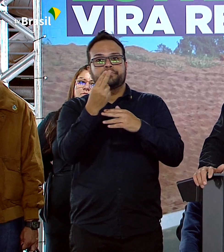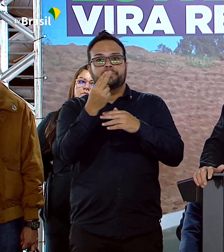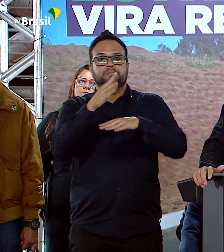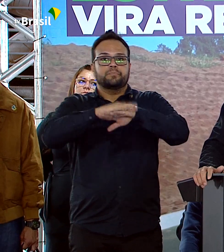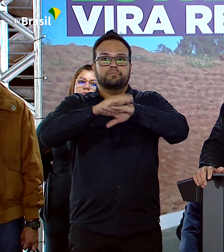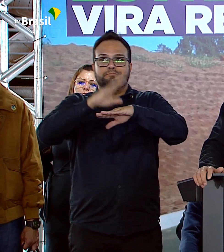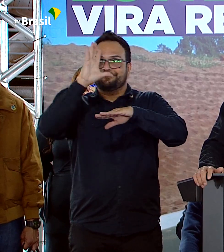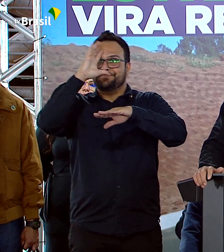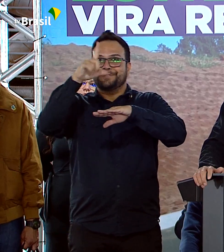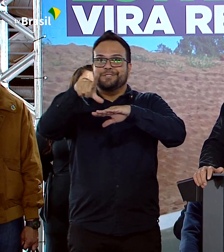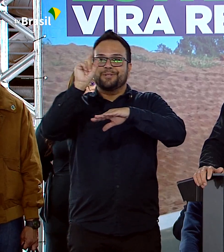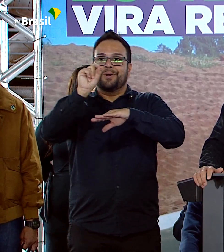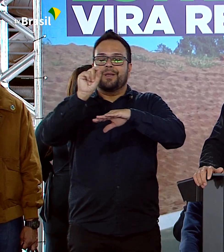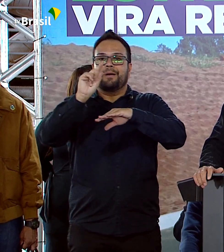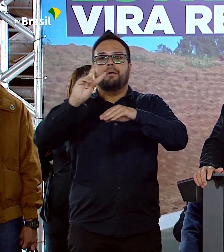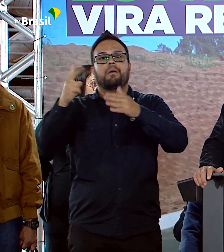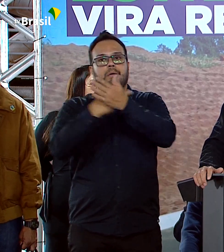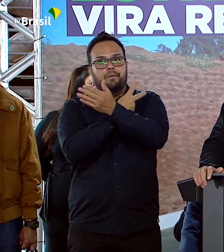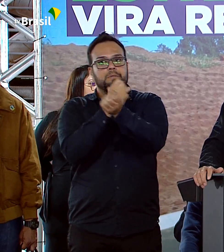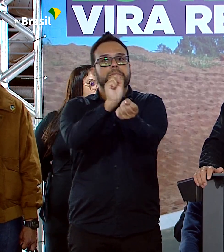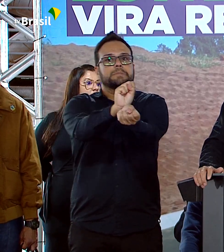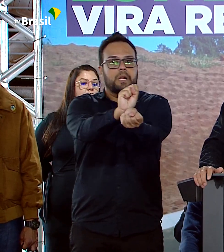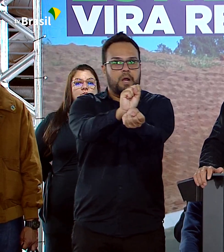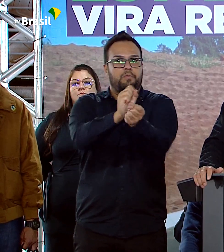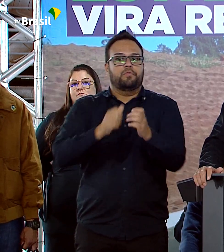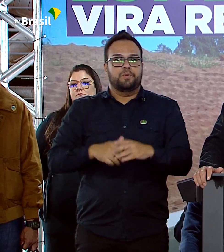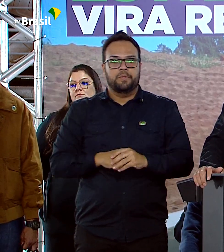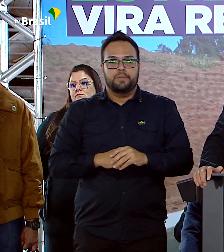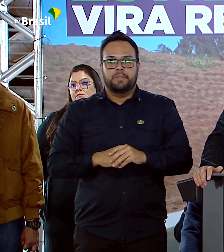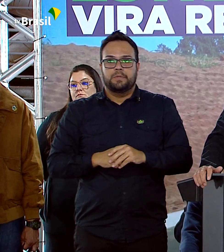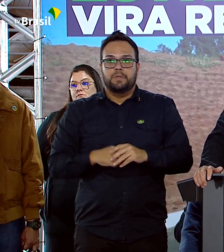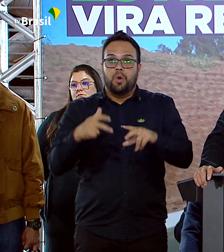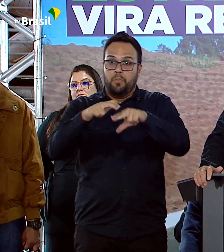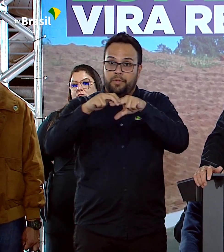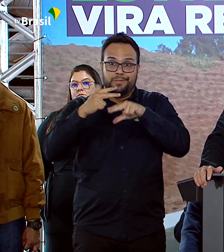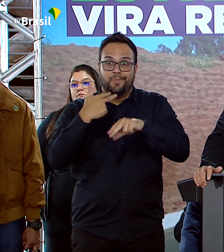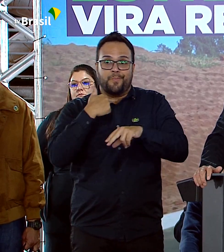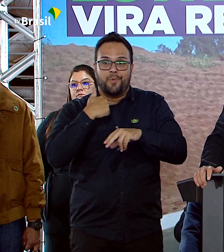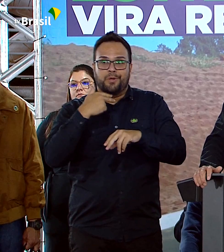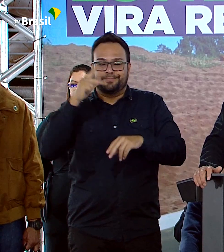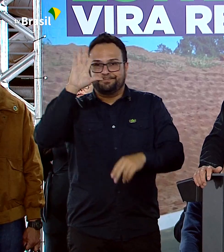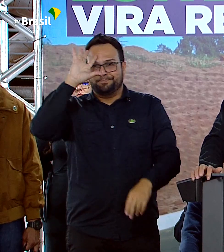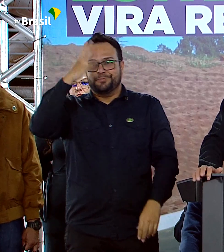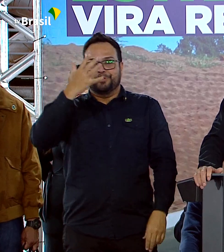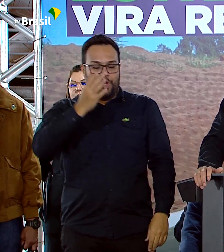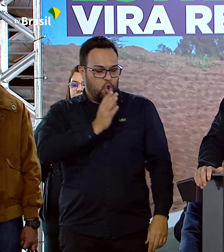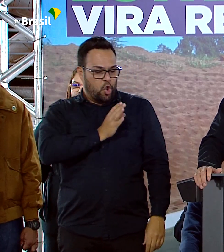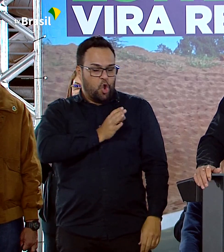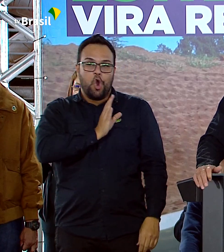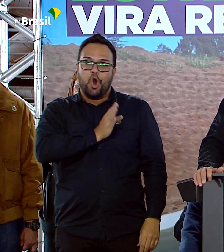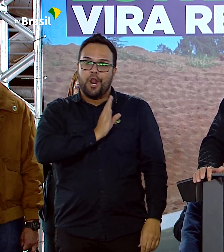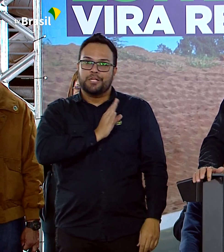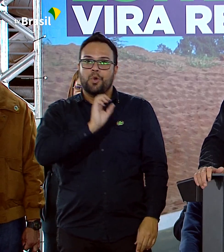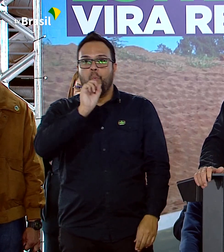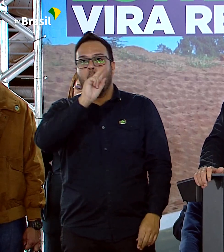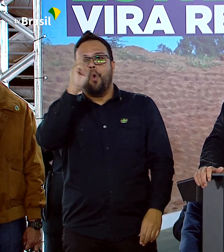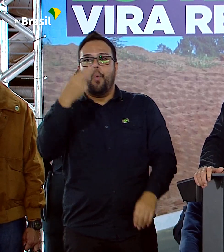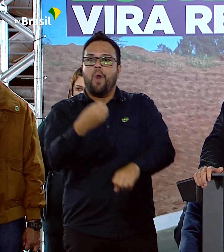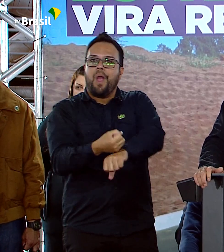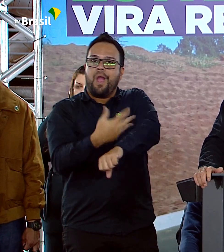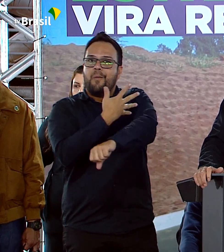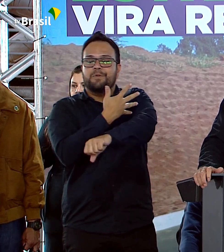decisões. Não podemos tomar decisões com o coração ou com emoção.